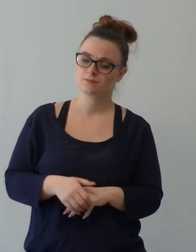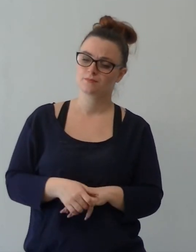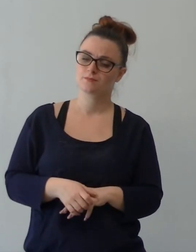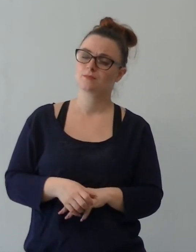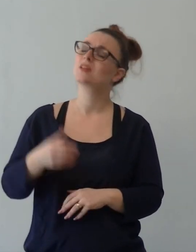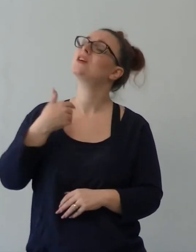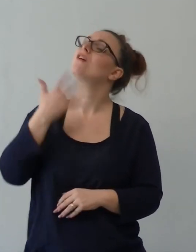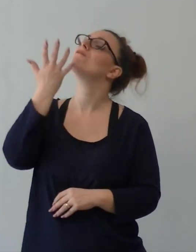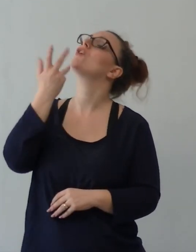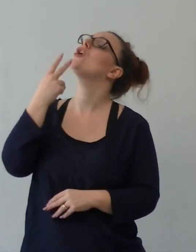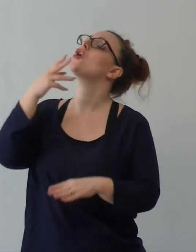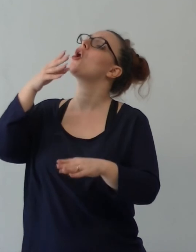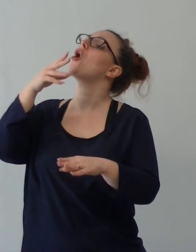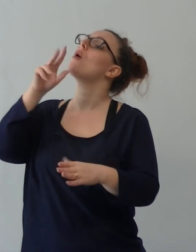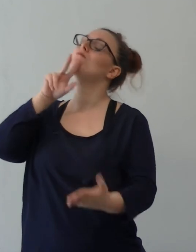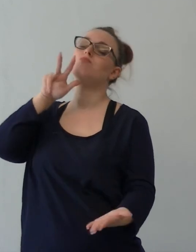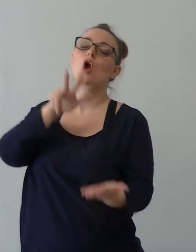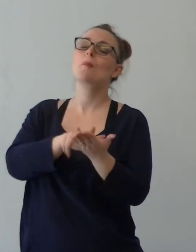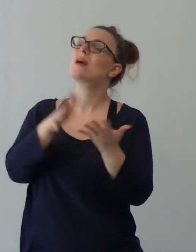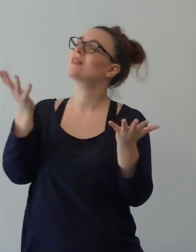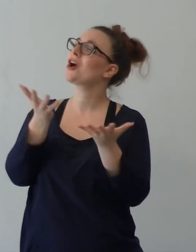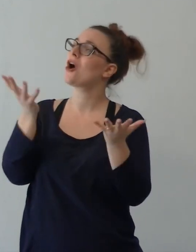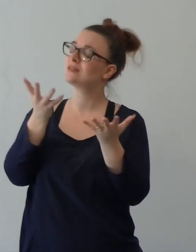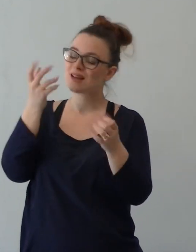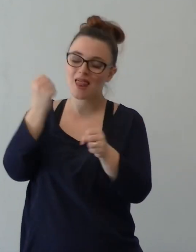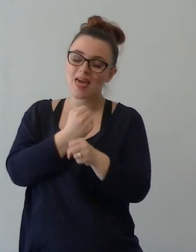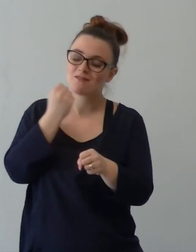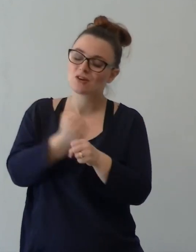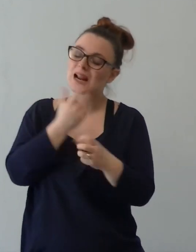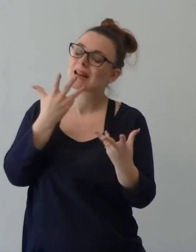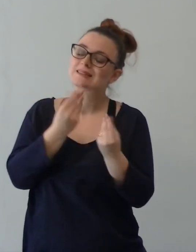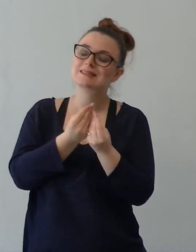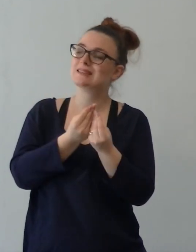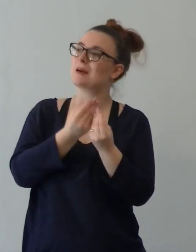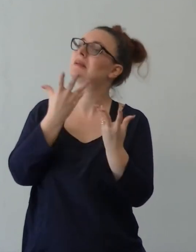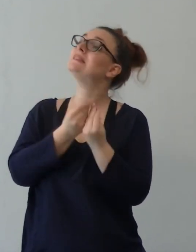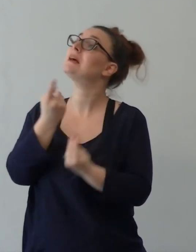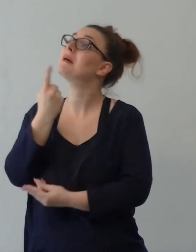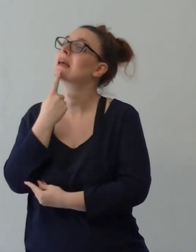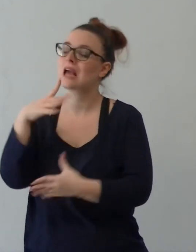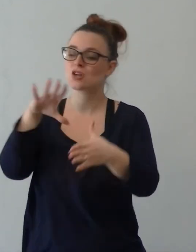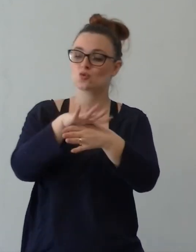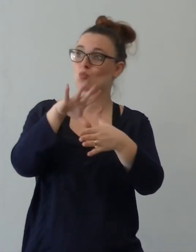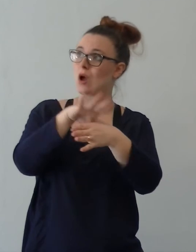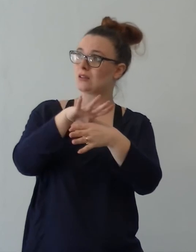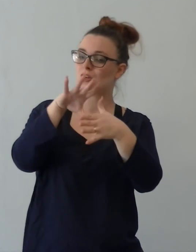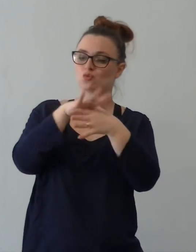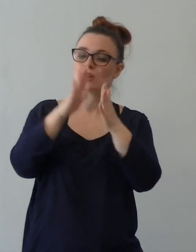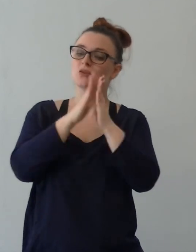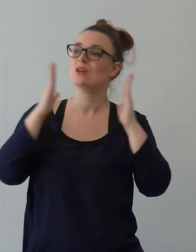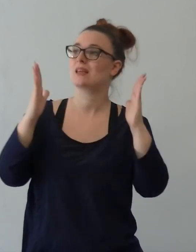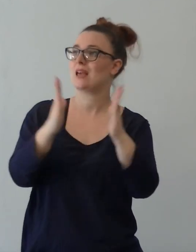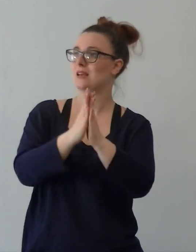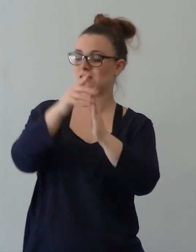Per questo ti prometto che voglio lavorare assieme, voglio lavorare assieme a una squadra di persone, in questa chiesa, in questa chiesa dove